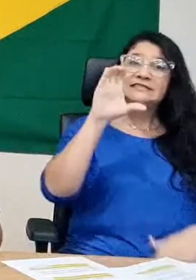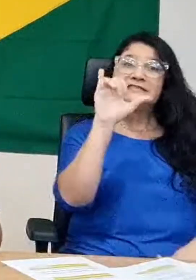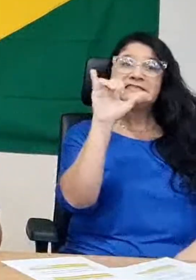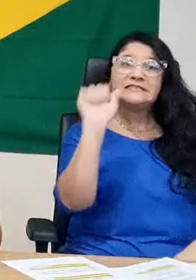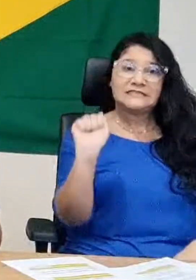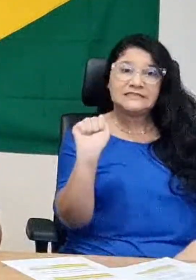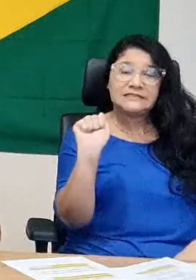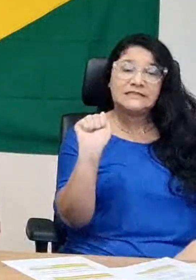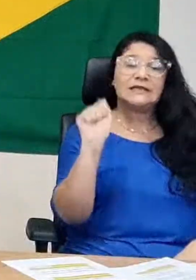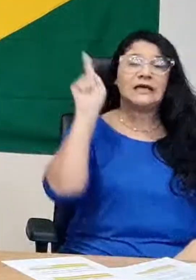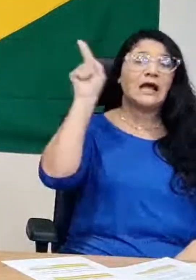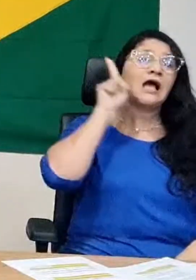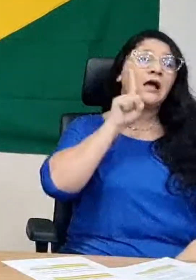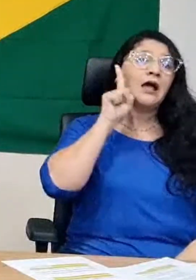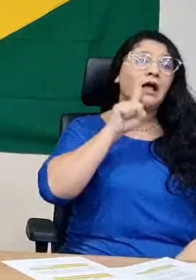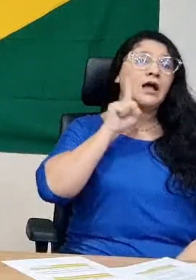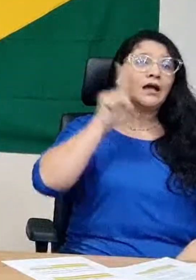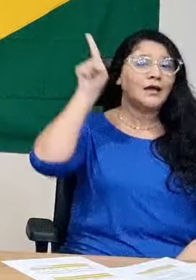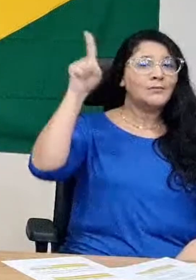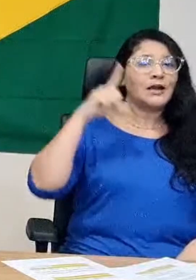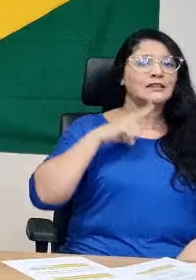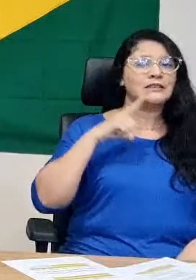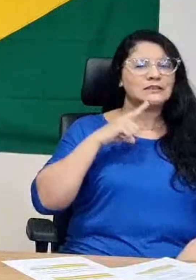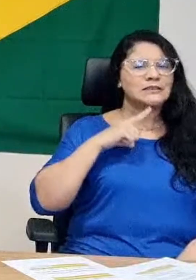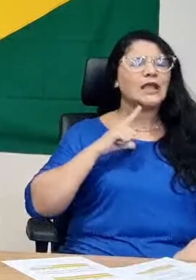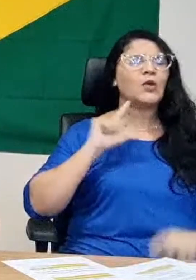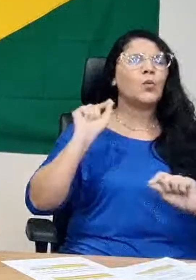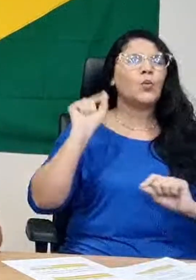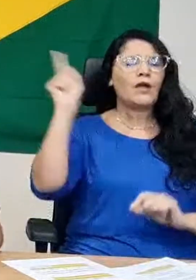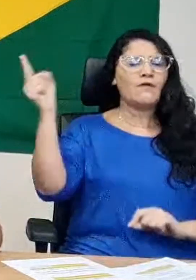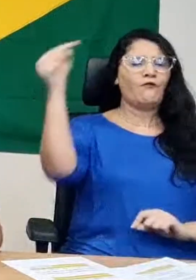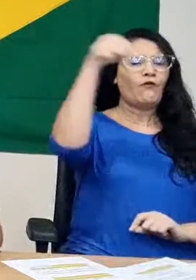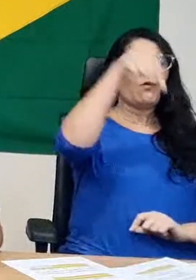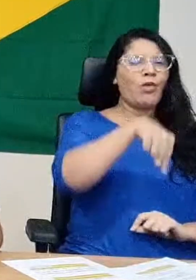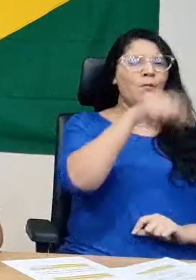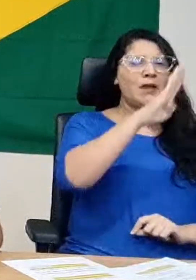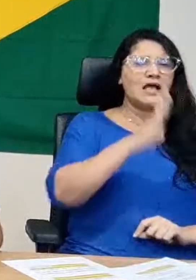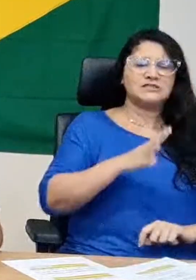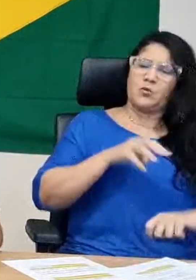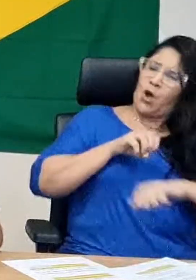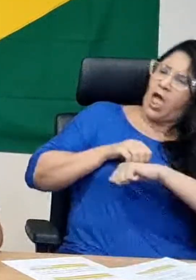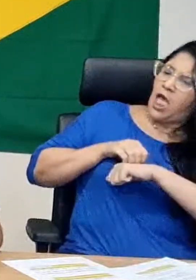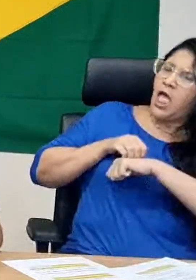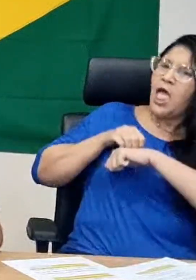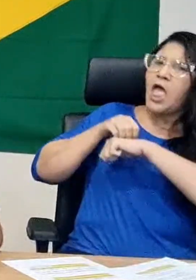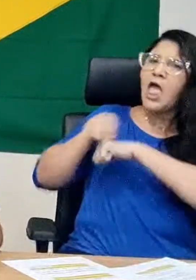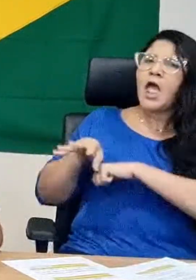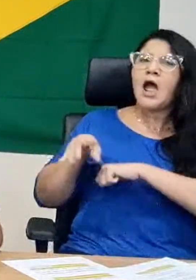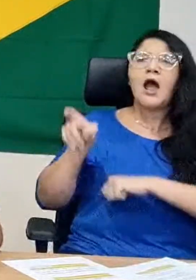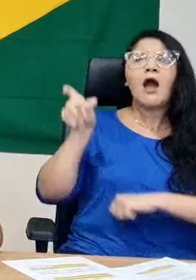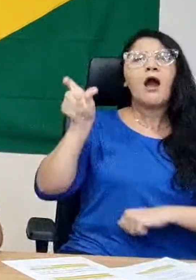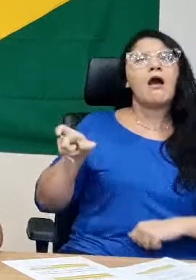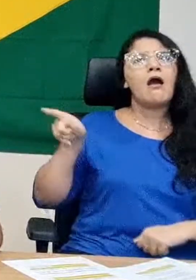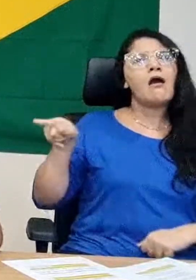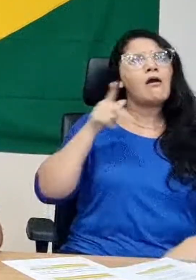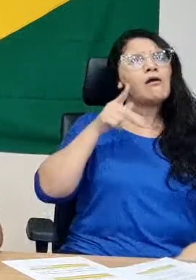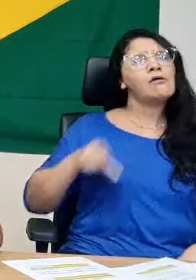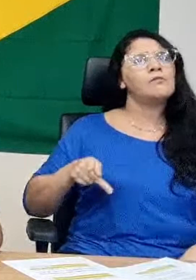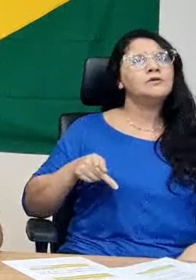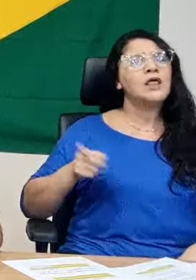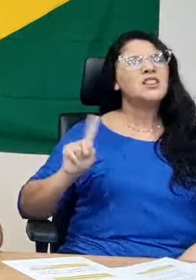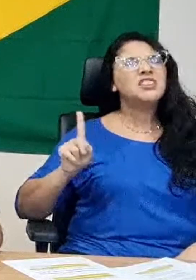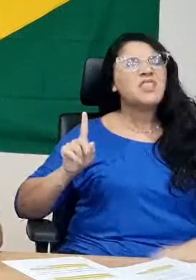americano teria sido mandado ao Brasil para dar um recado para o senhor, para não